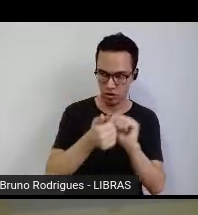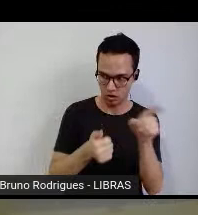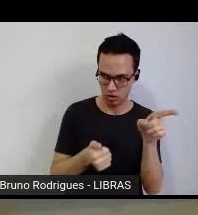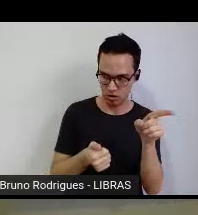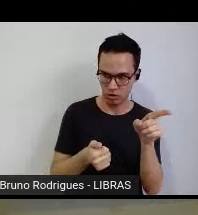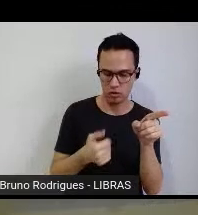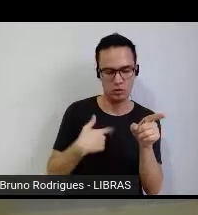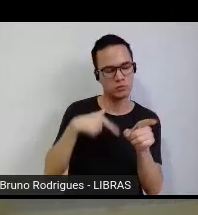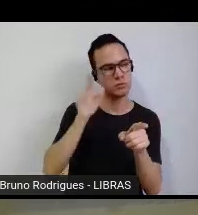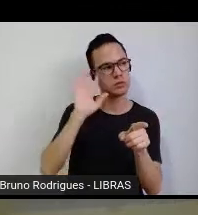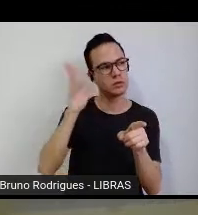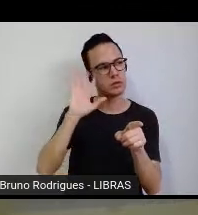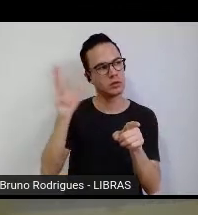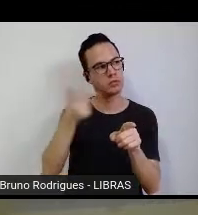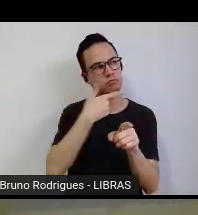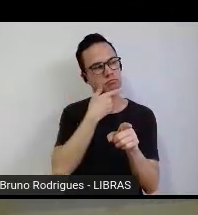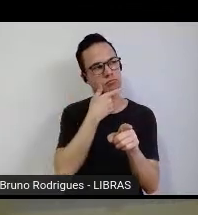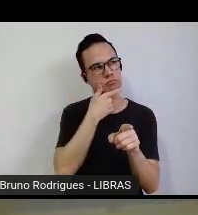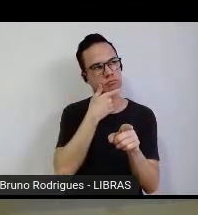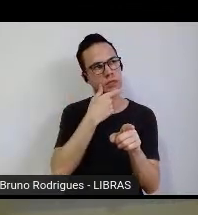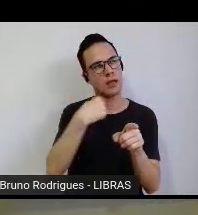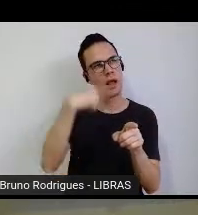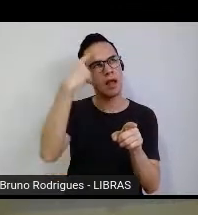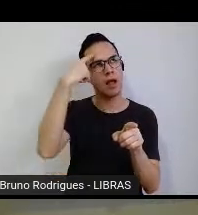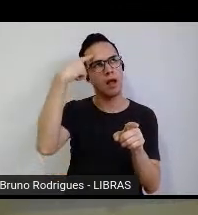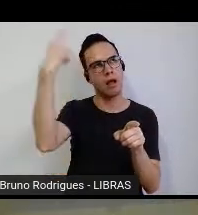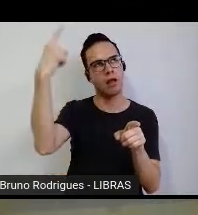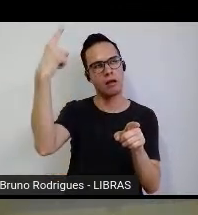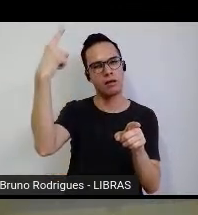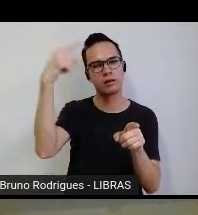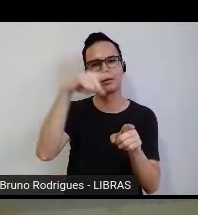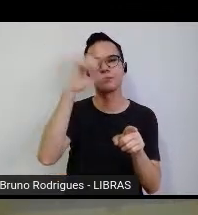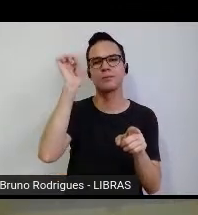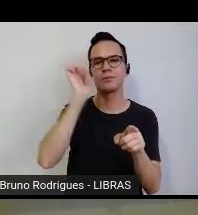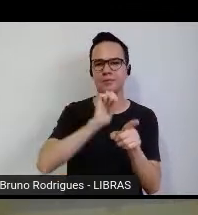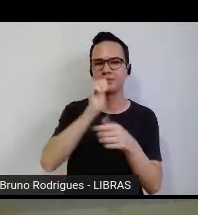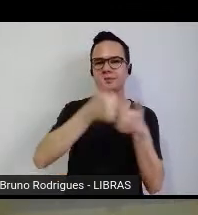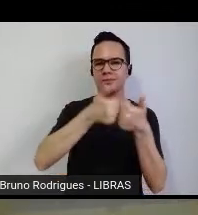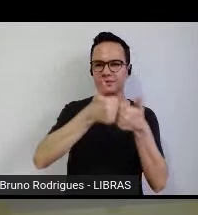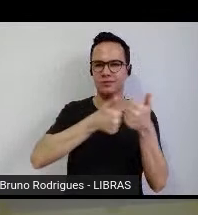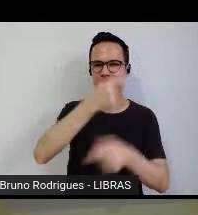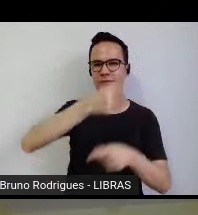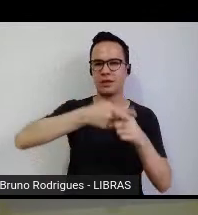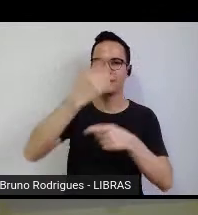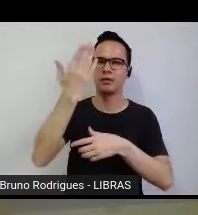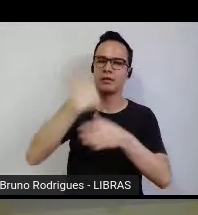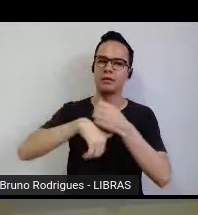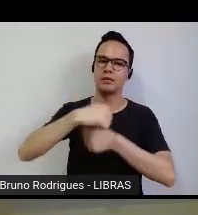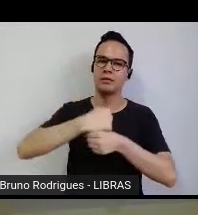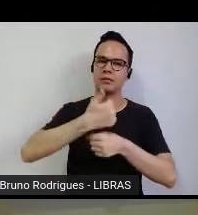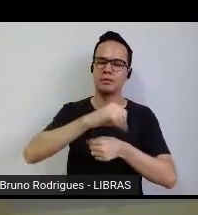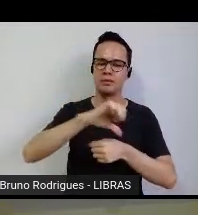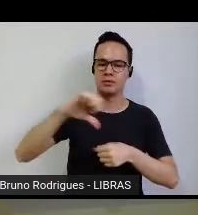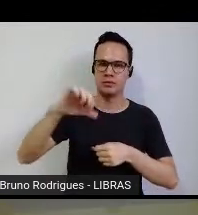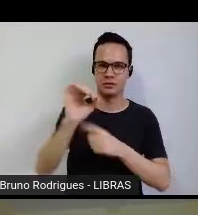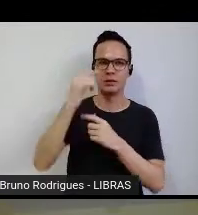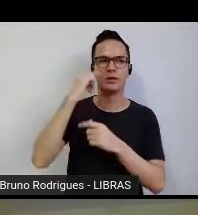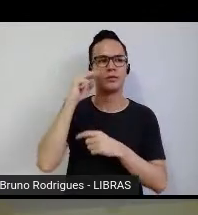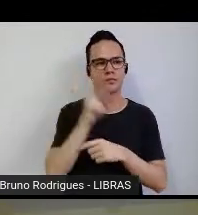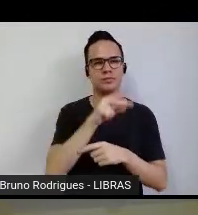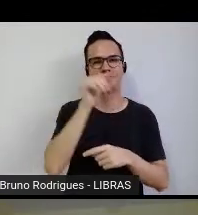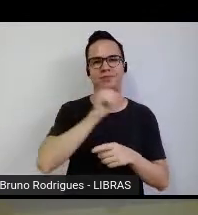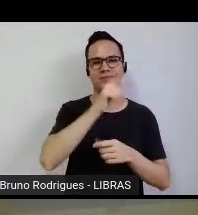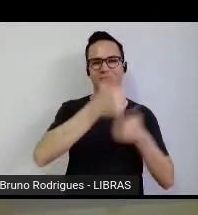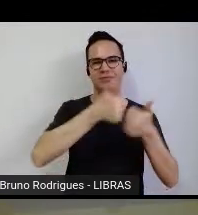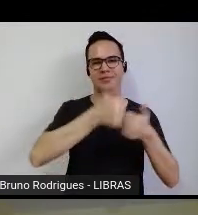aí eu pensei, eu lembrei das mulheres do futebol, porque na década de 90, eu assistia as mulheres